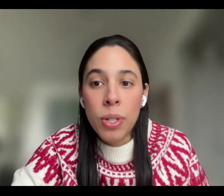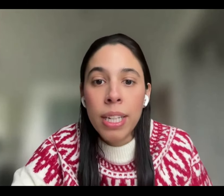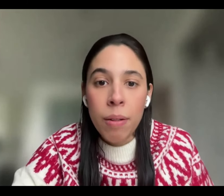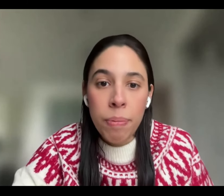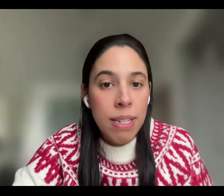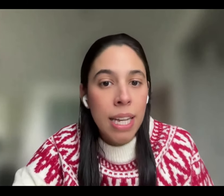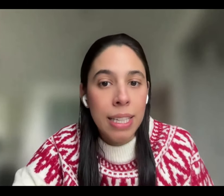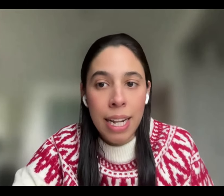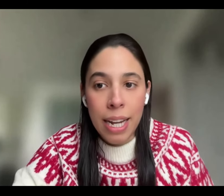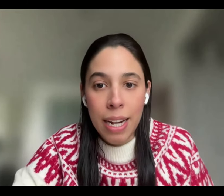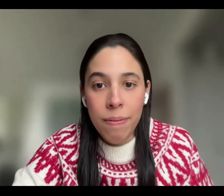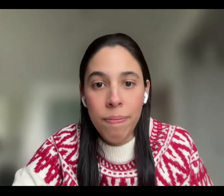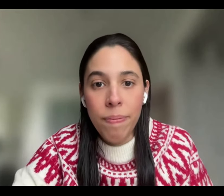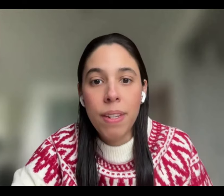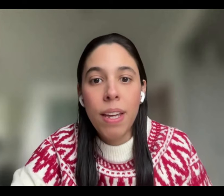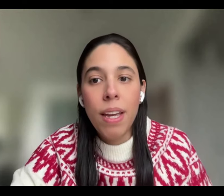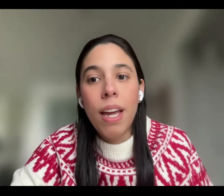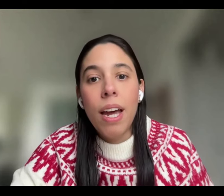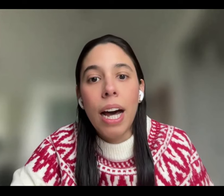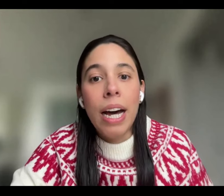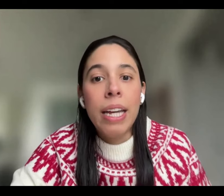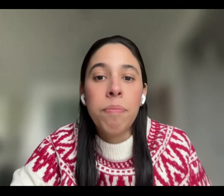presunción de capacidad legal.